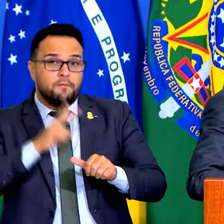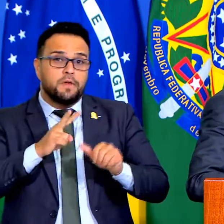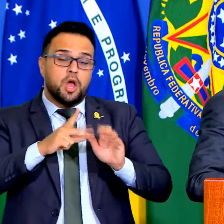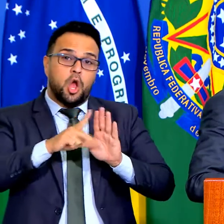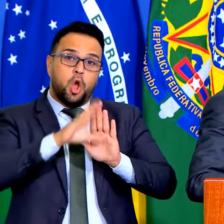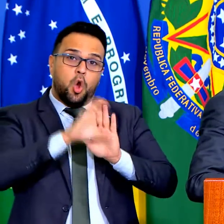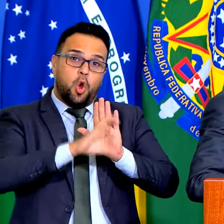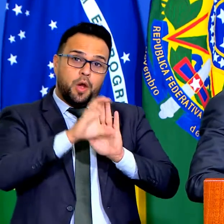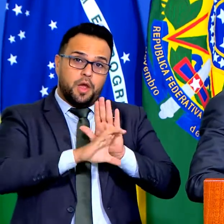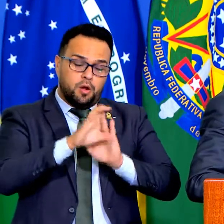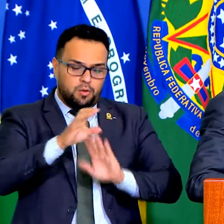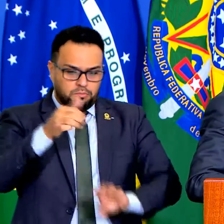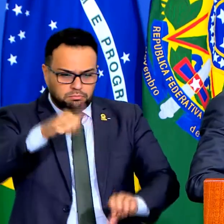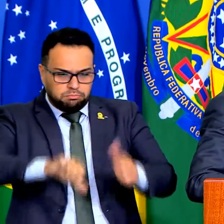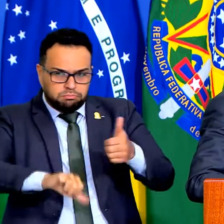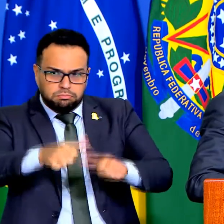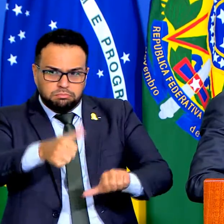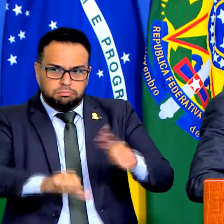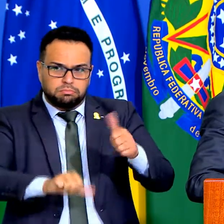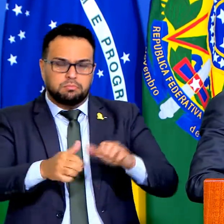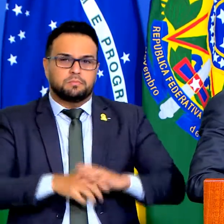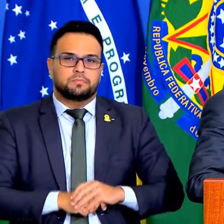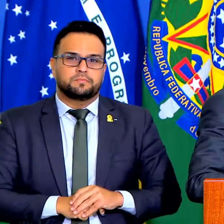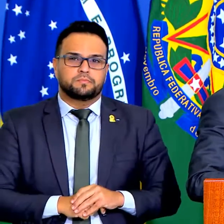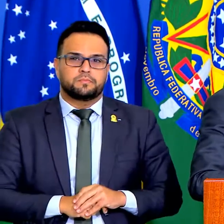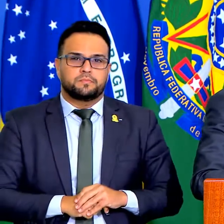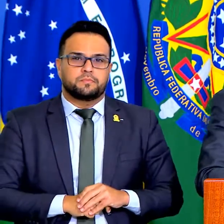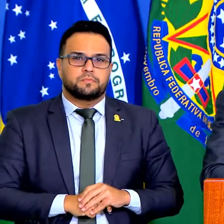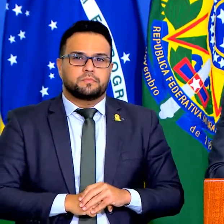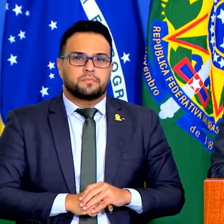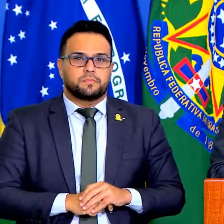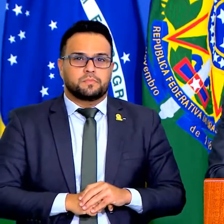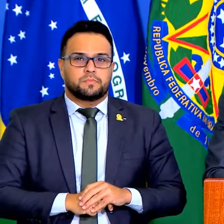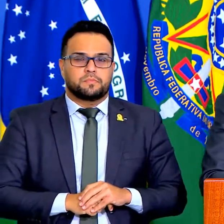currículo oral. Já bem claro.